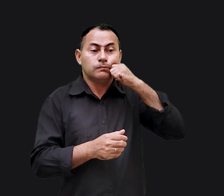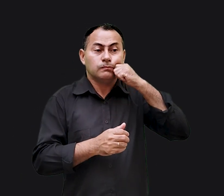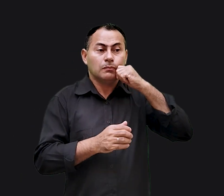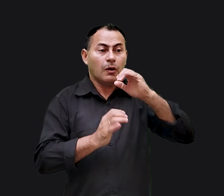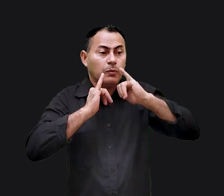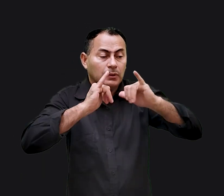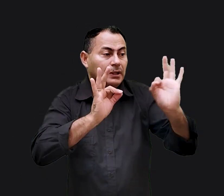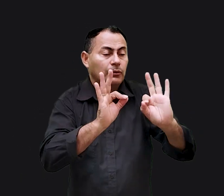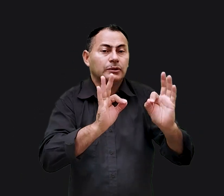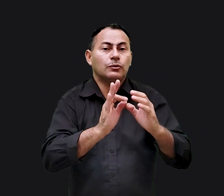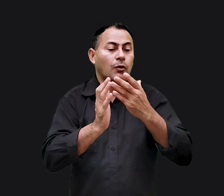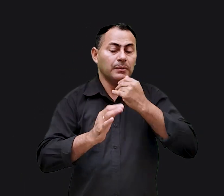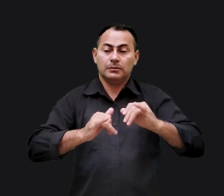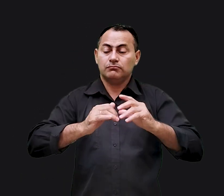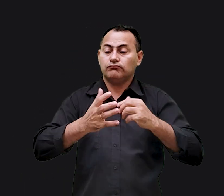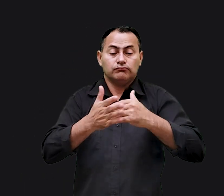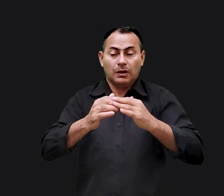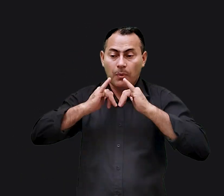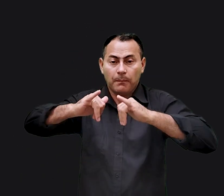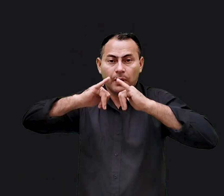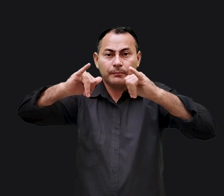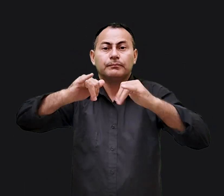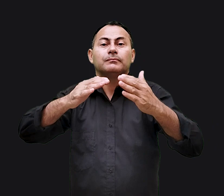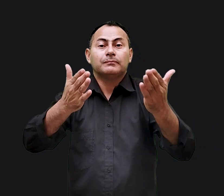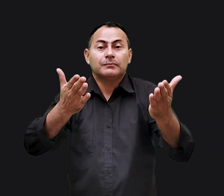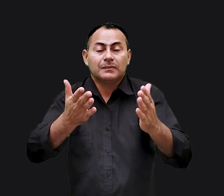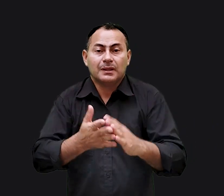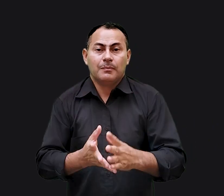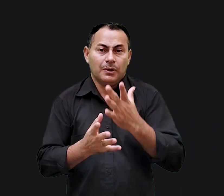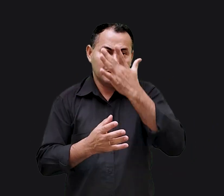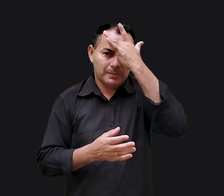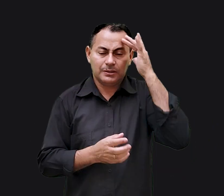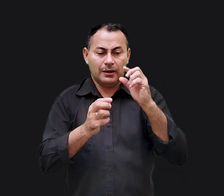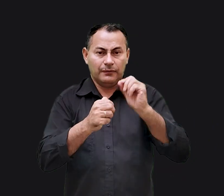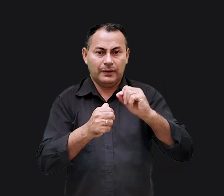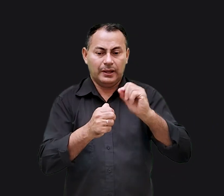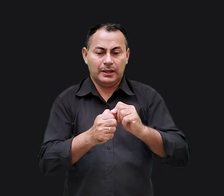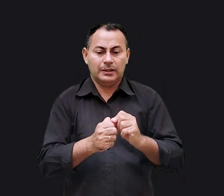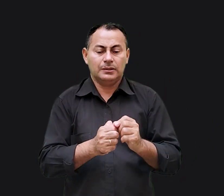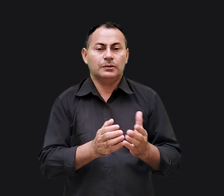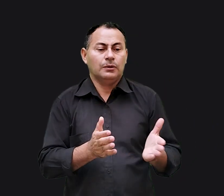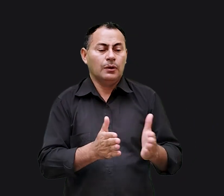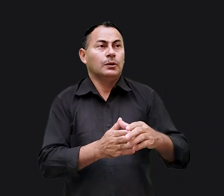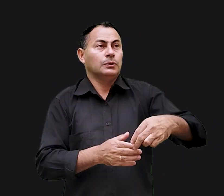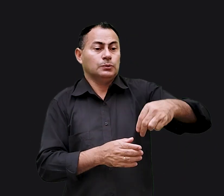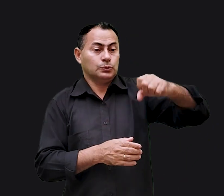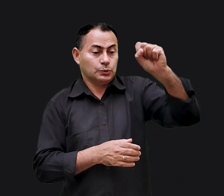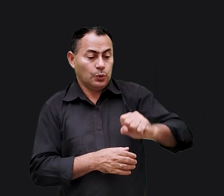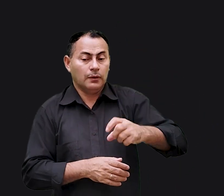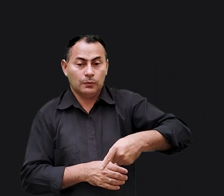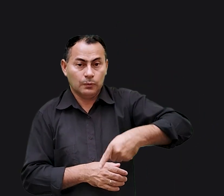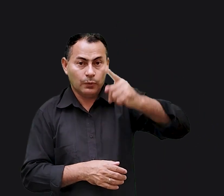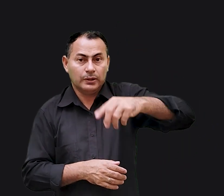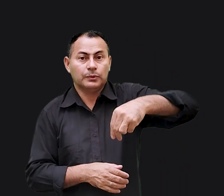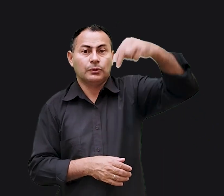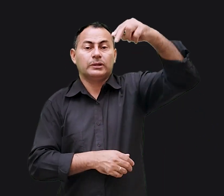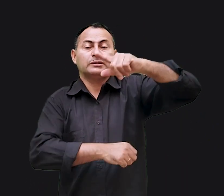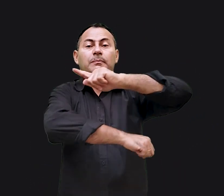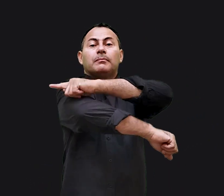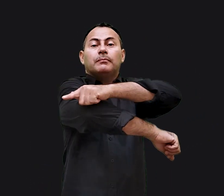ele espalhou para todo o mundo. Aparentemente, muita gente fez o caminho do sul para o norte de Israel, para a